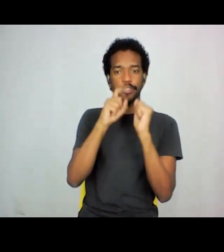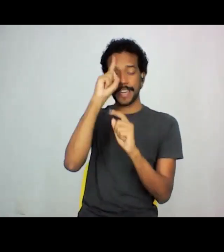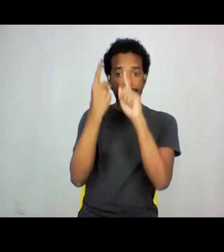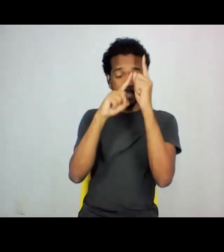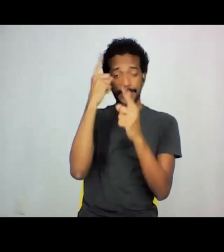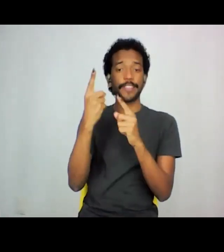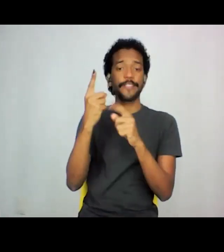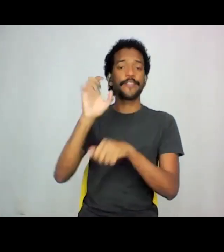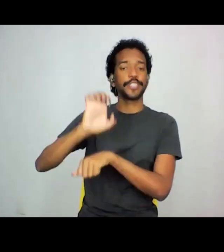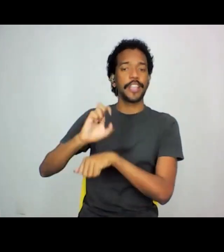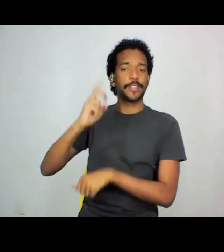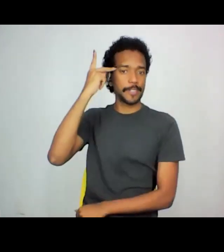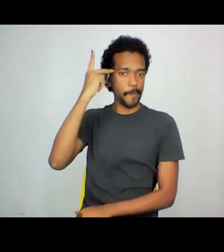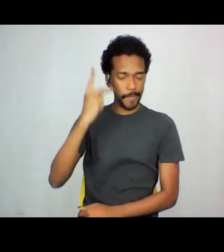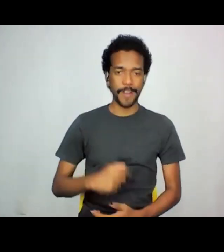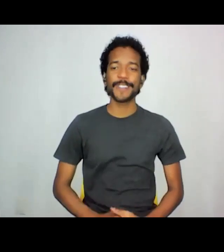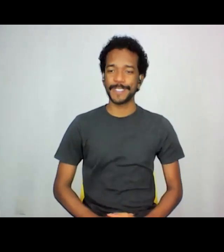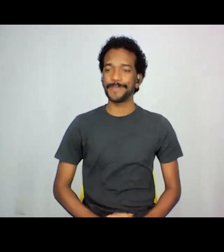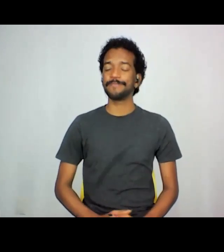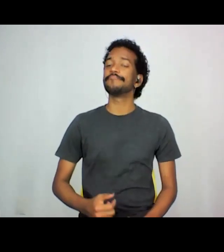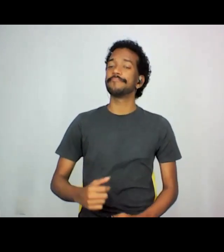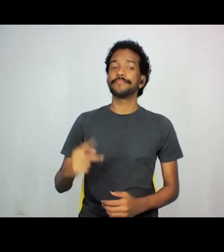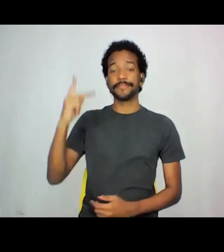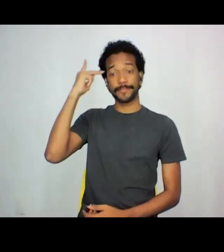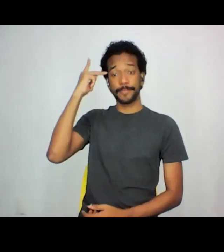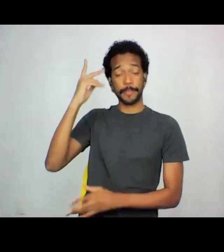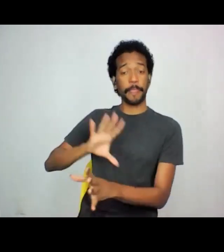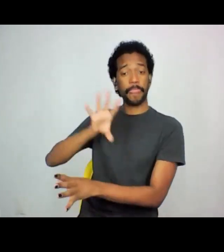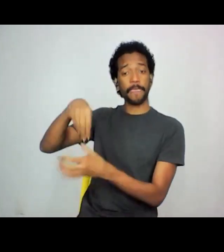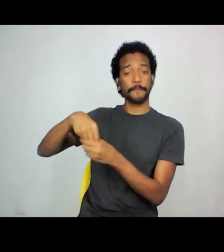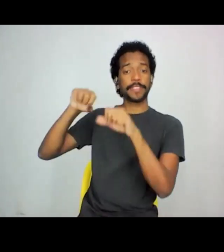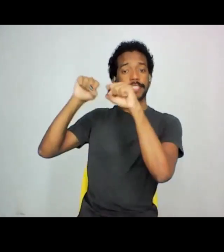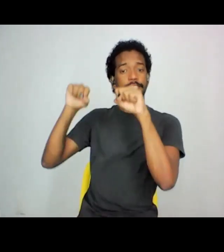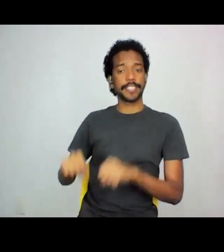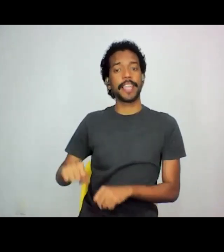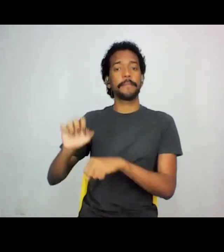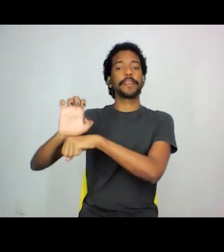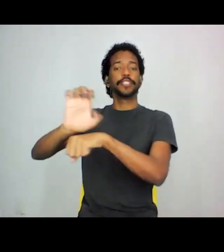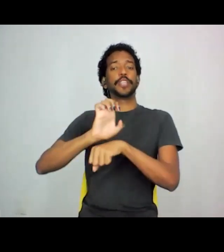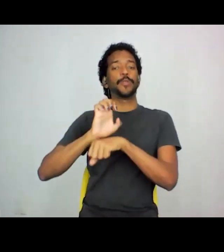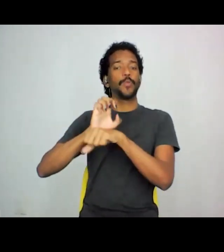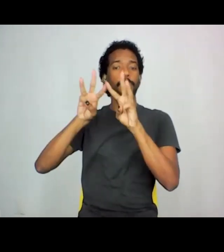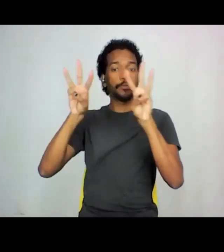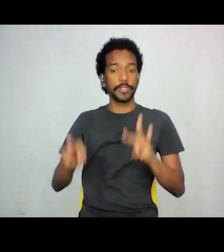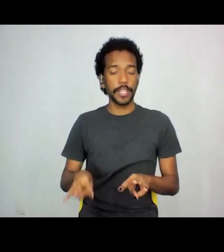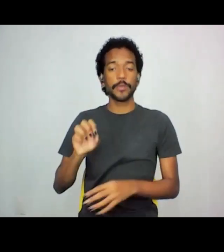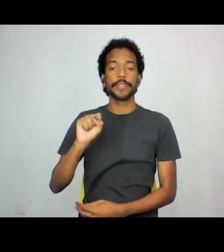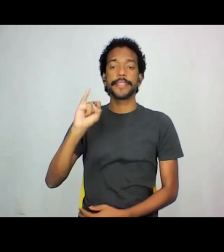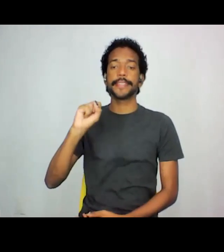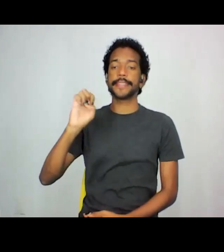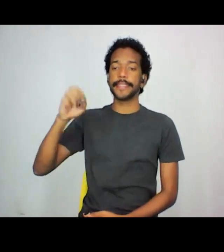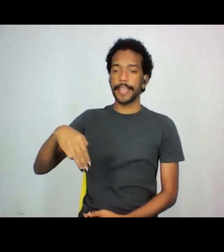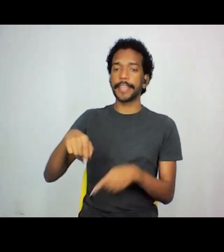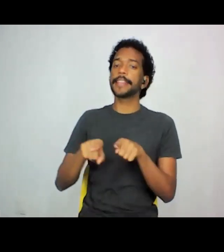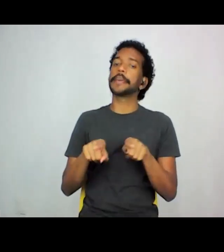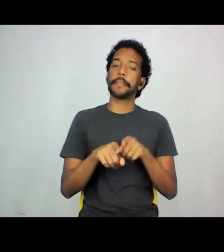Estado de São Paulo. Por meio do Sistema Estadual de Museus, o CISEM. E também com apoio e realização da